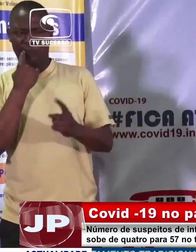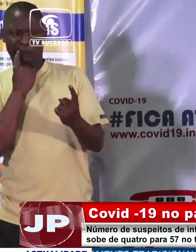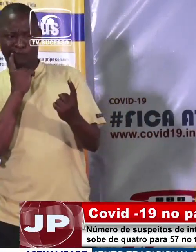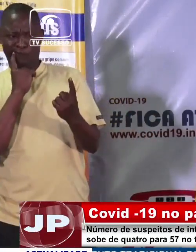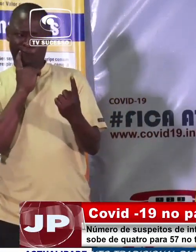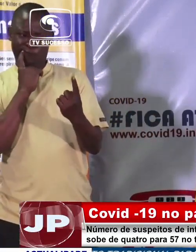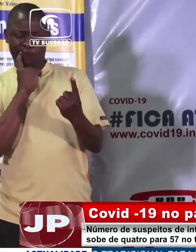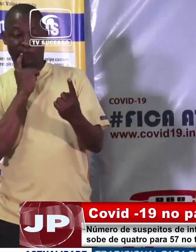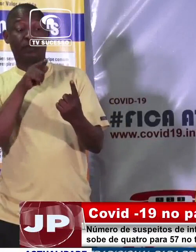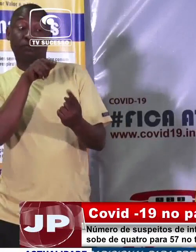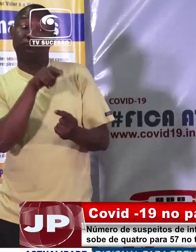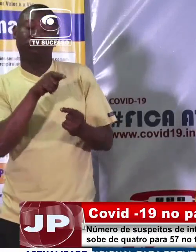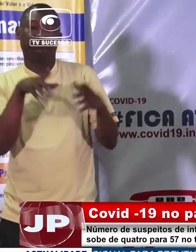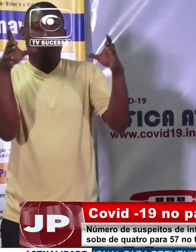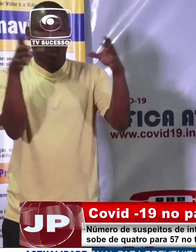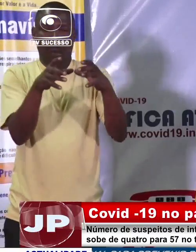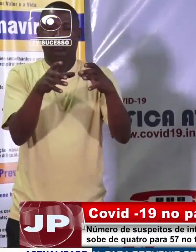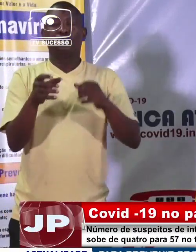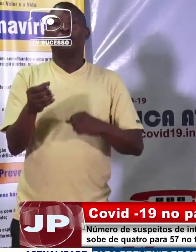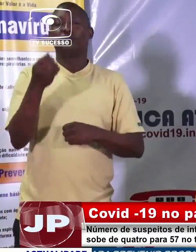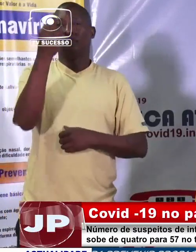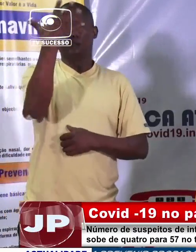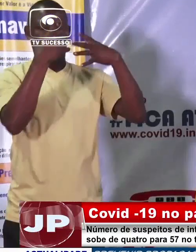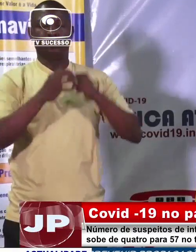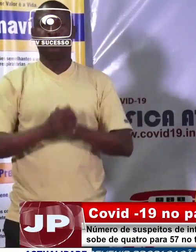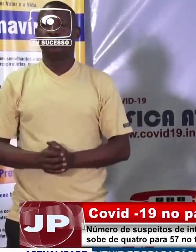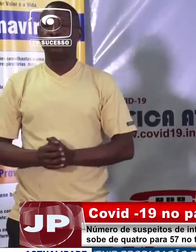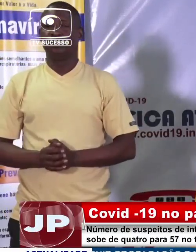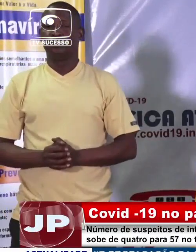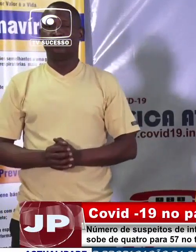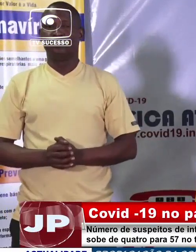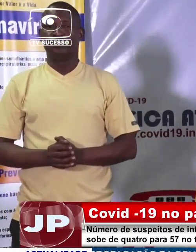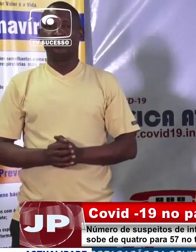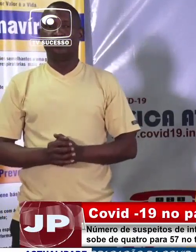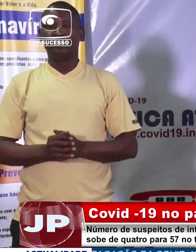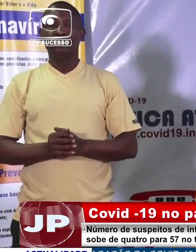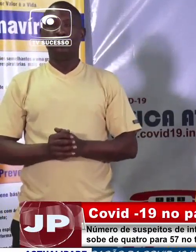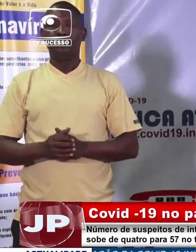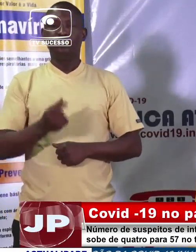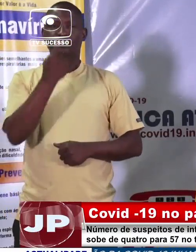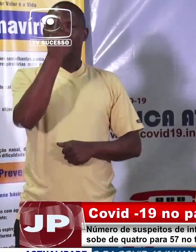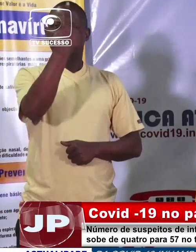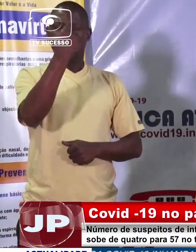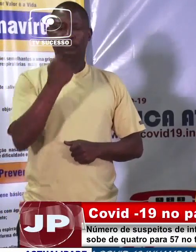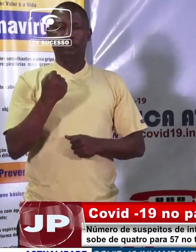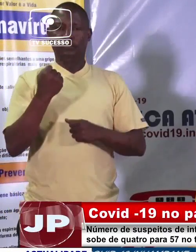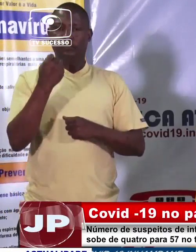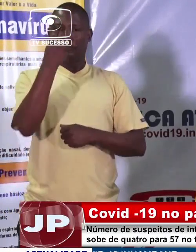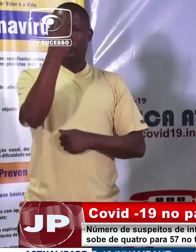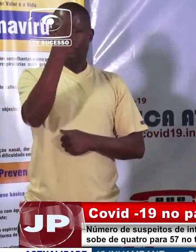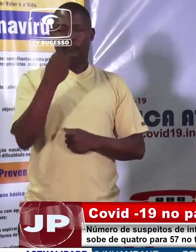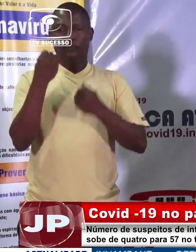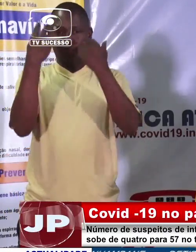57 nas últimas 24 horas. Dos 139 contatos que estavam em seguimento